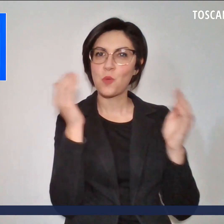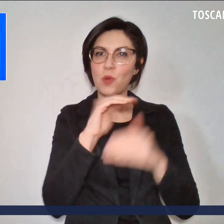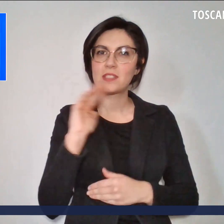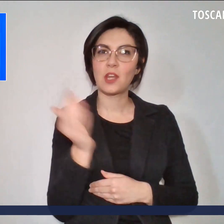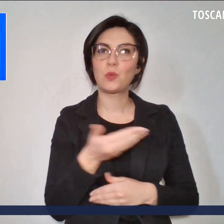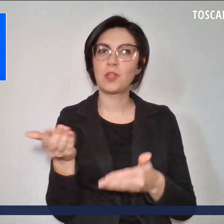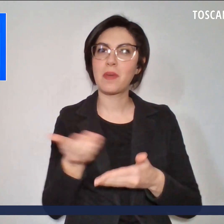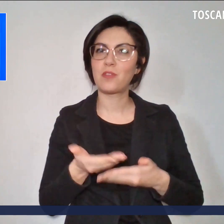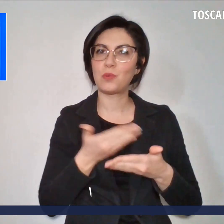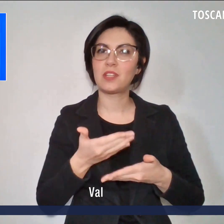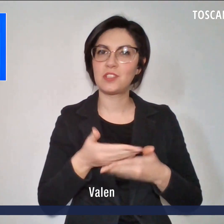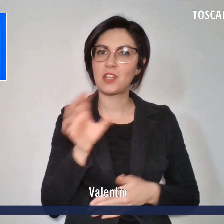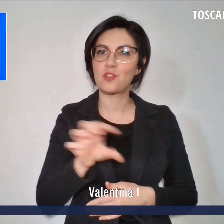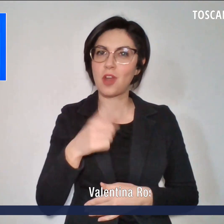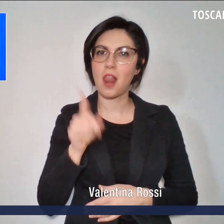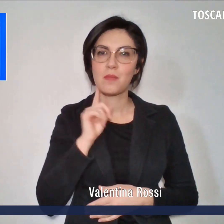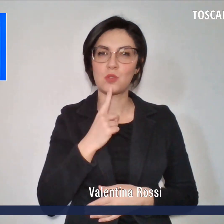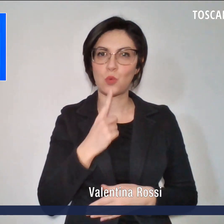regionale per sordi,